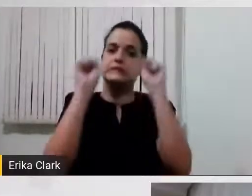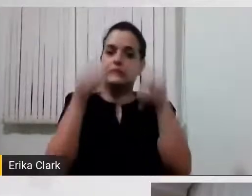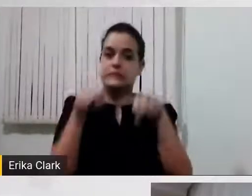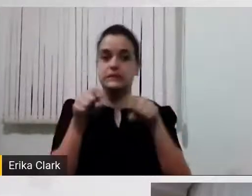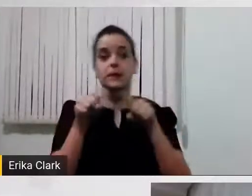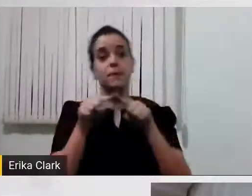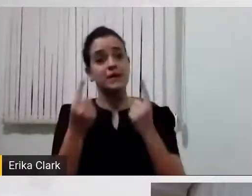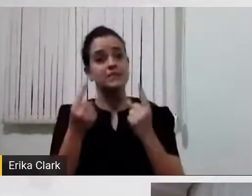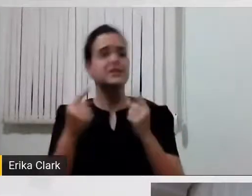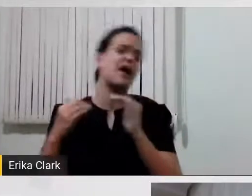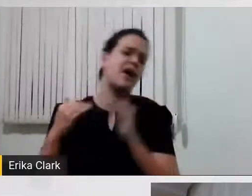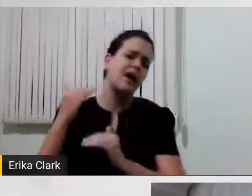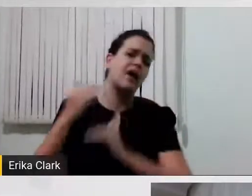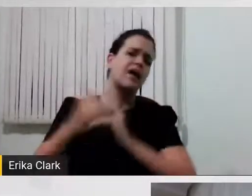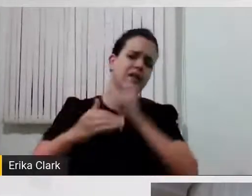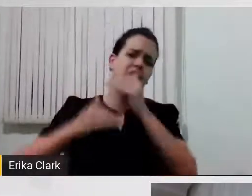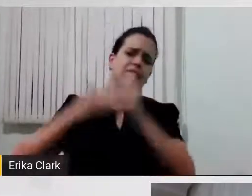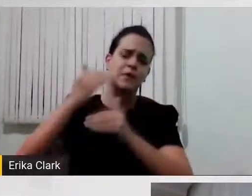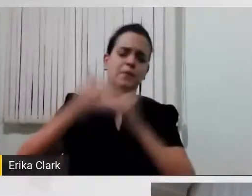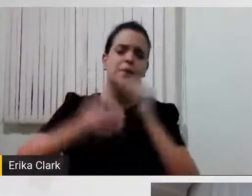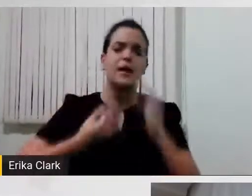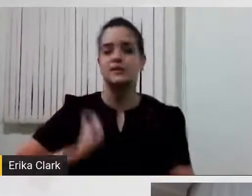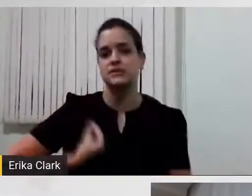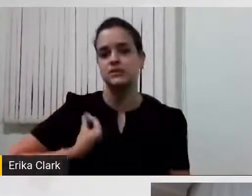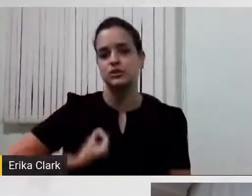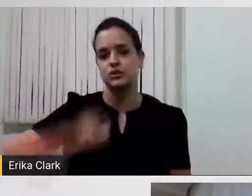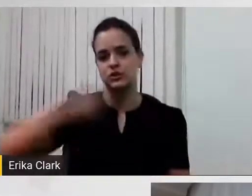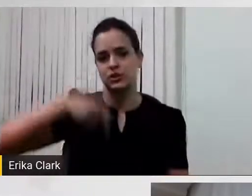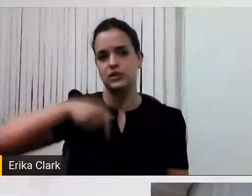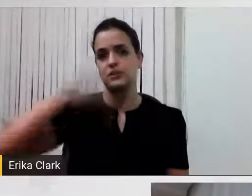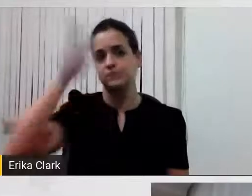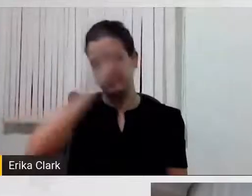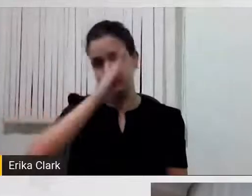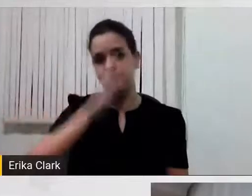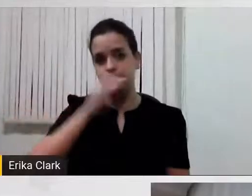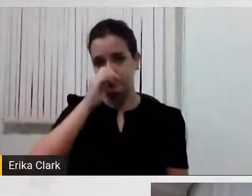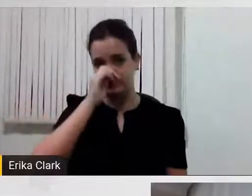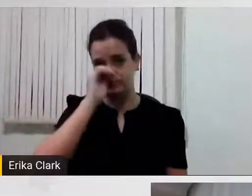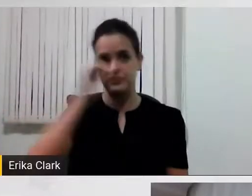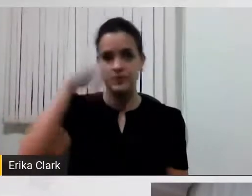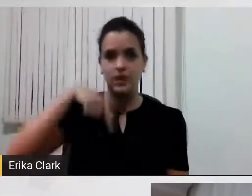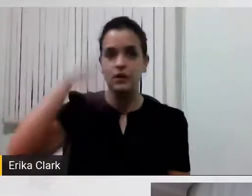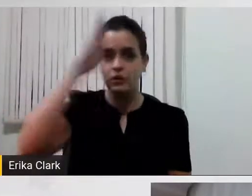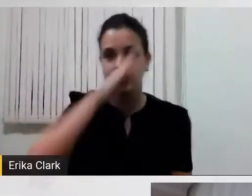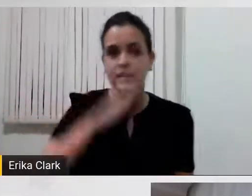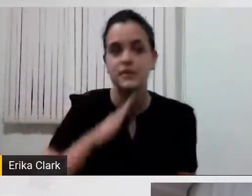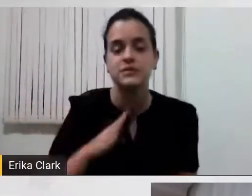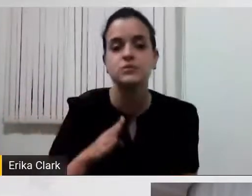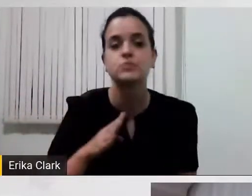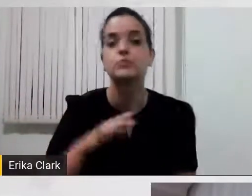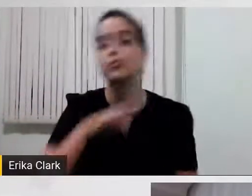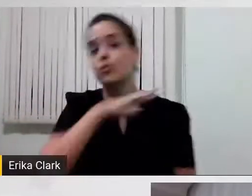mais existe no Brasil, chega aqui e já tem traduzido, ou no mundo todo, recursos